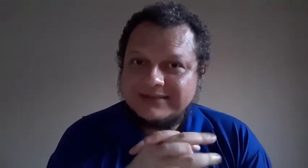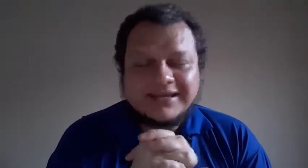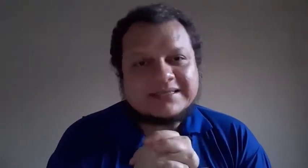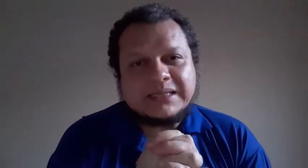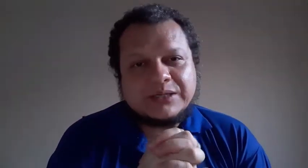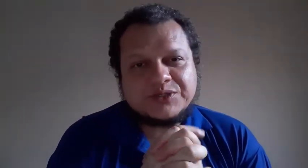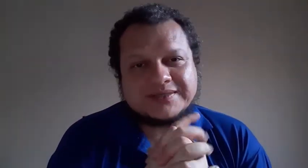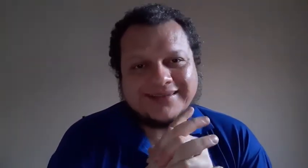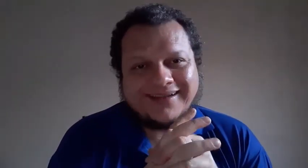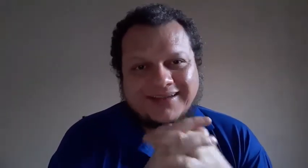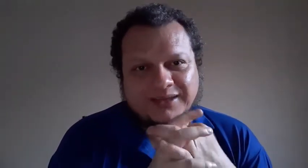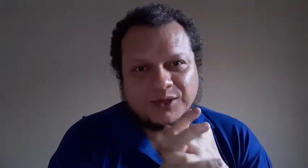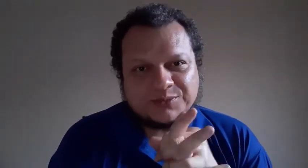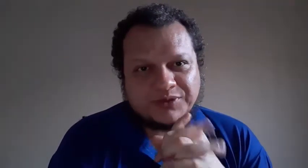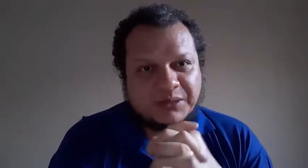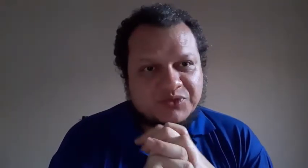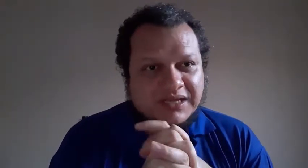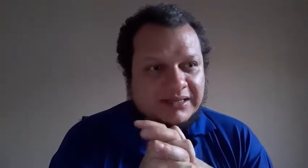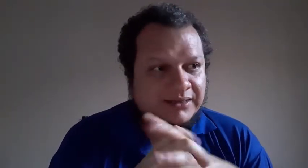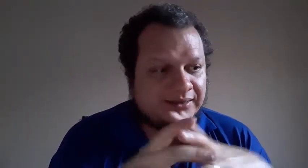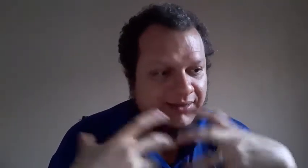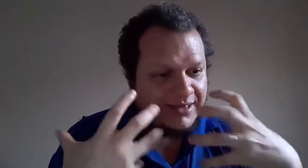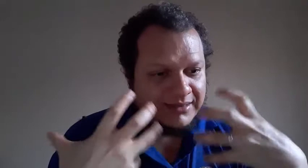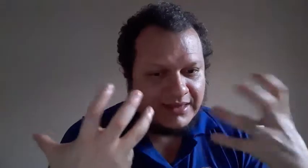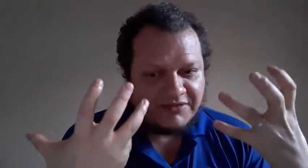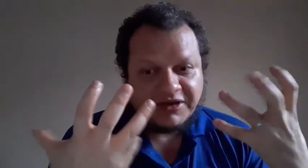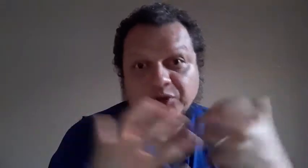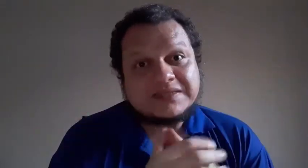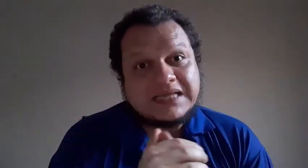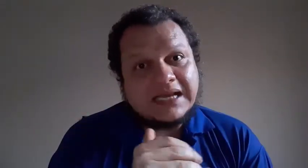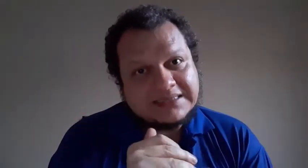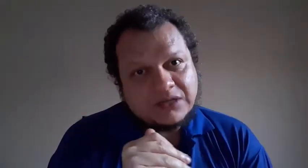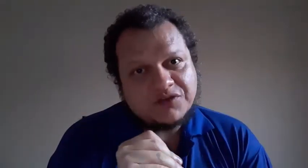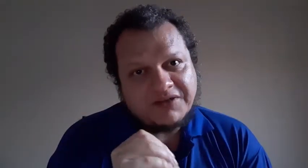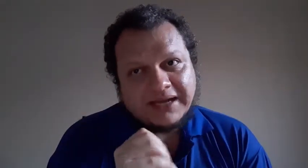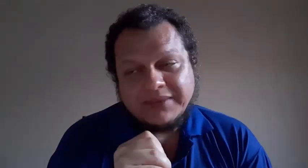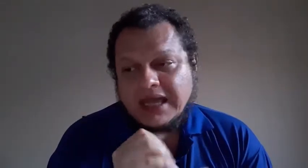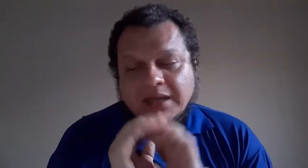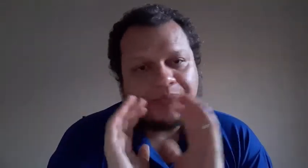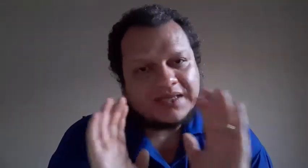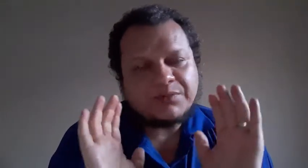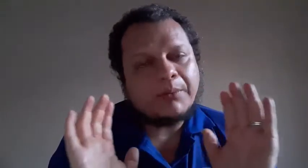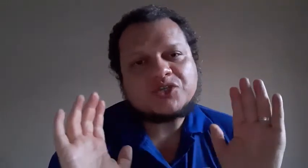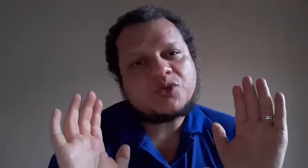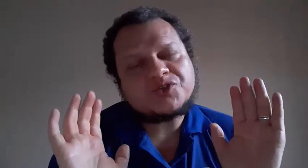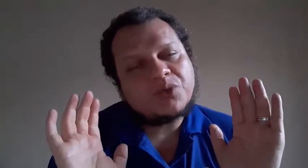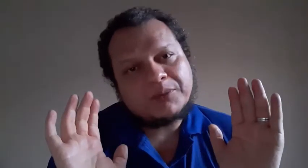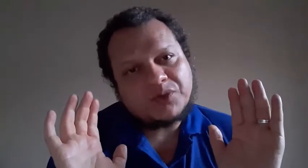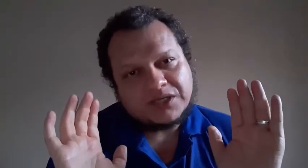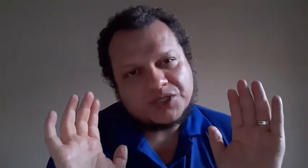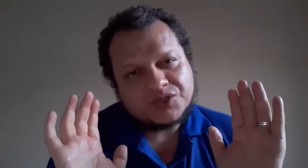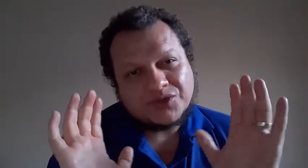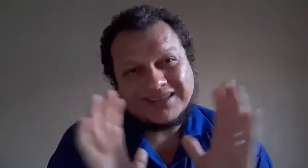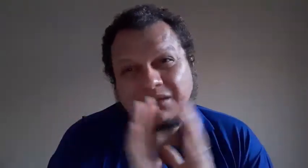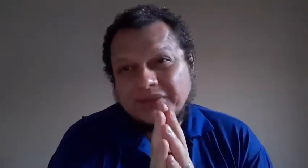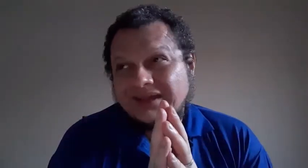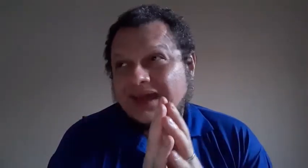interessantes, né? Que nós podemos aqui valorizar, incentivar. E, principalmente, nosso âmbito artístico, que também é